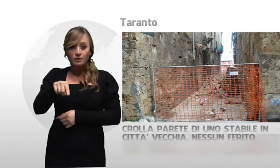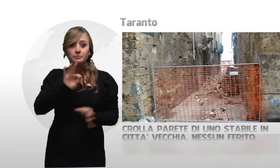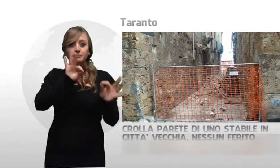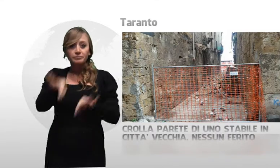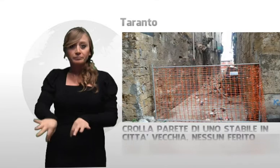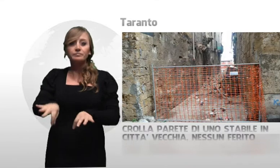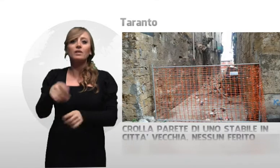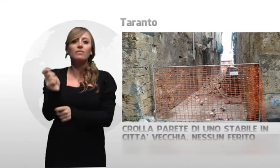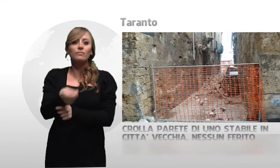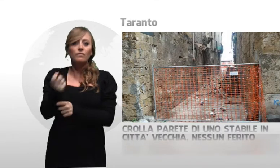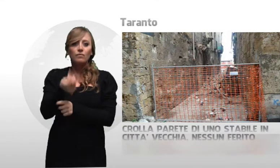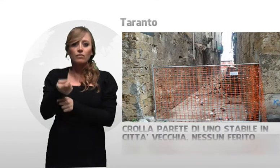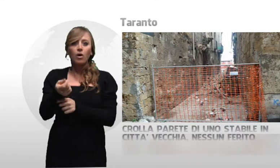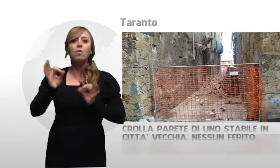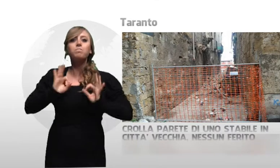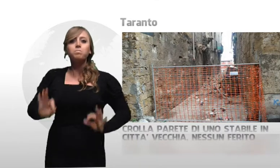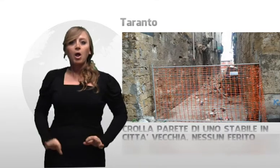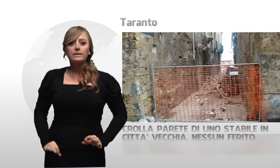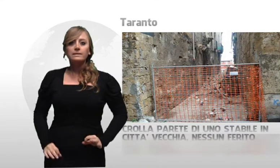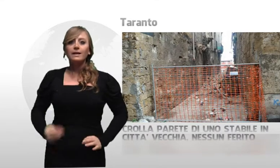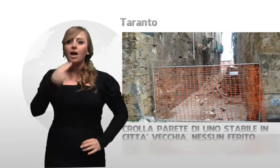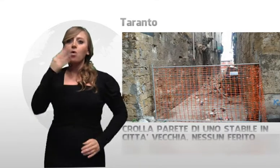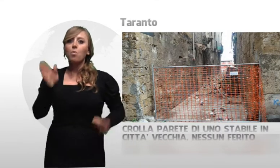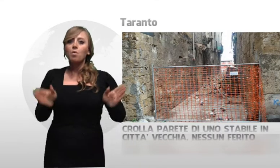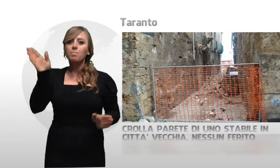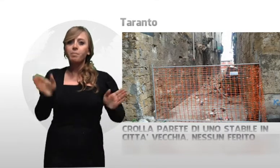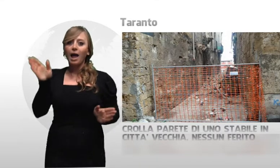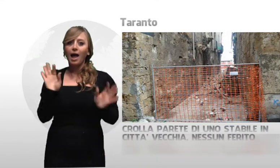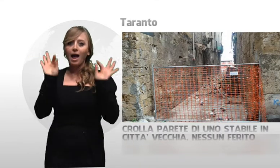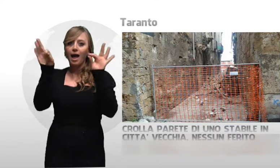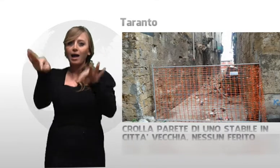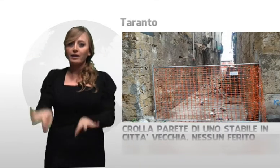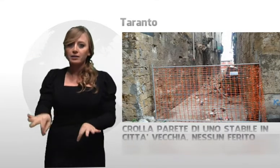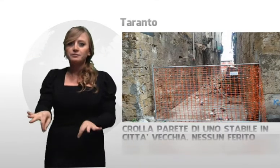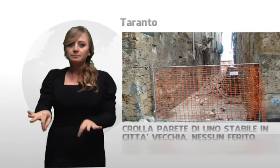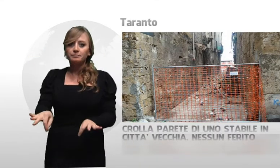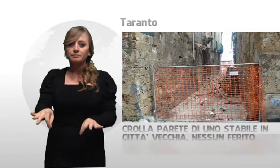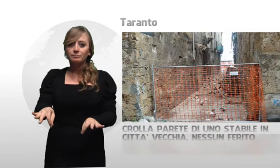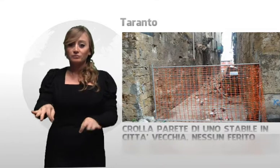polizia e i vigili urbani, che hanno provveduto a transennare la zona e a metterla in sicurezza.